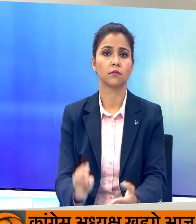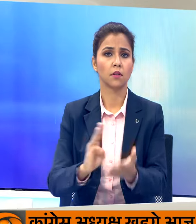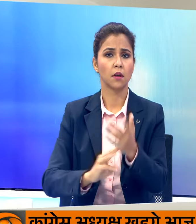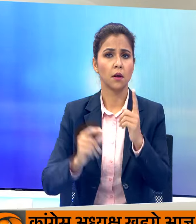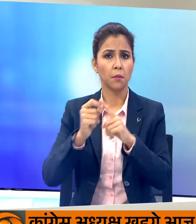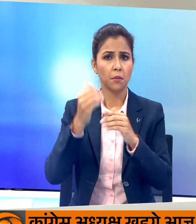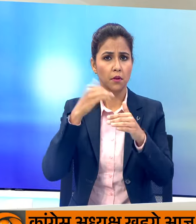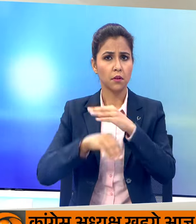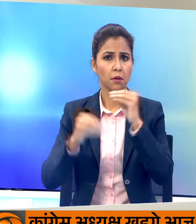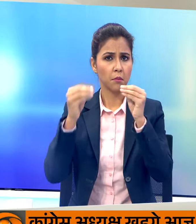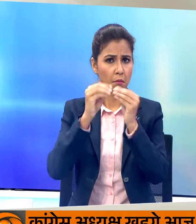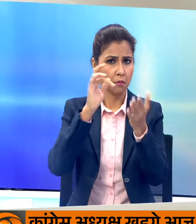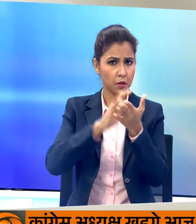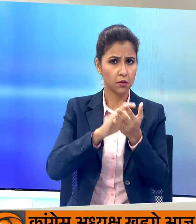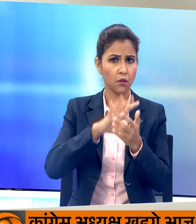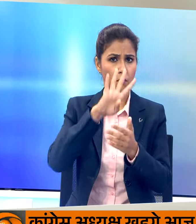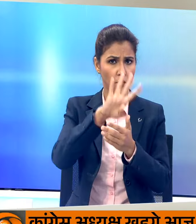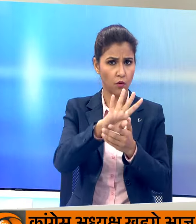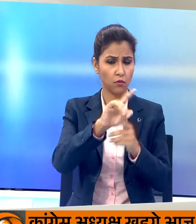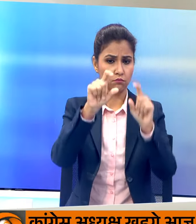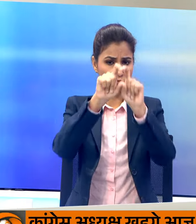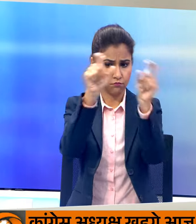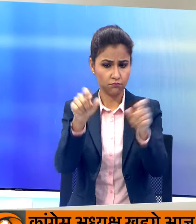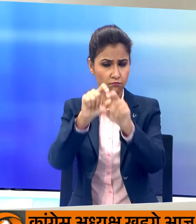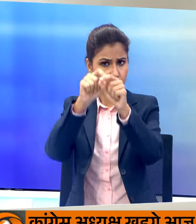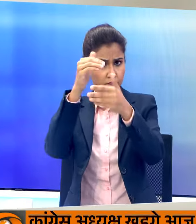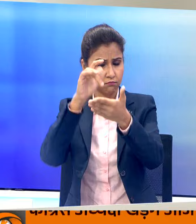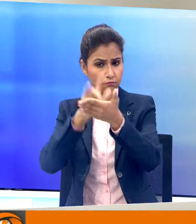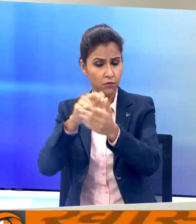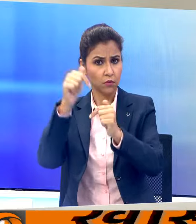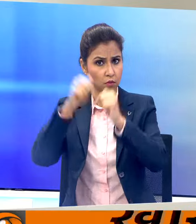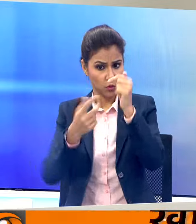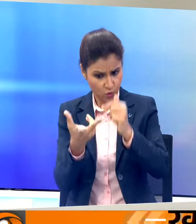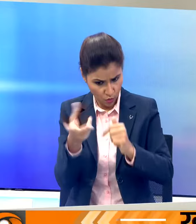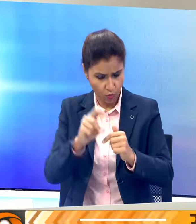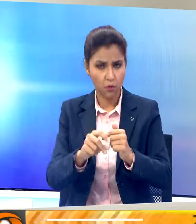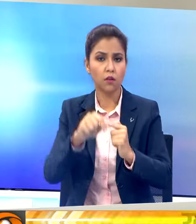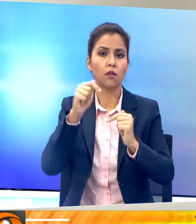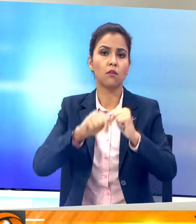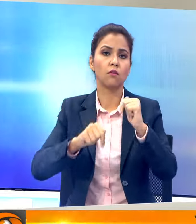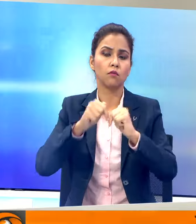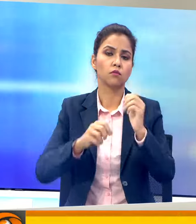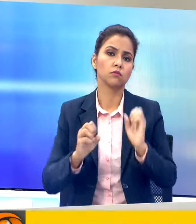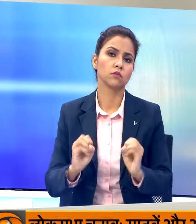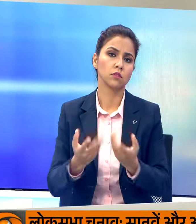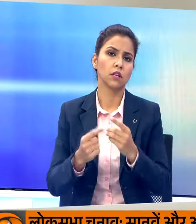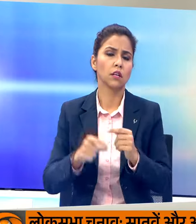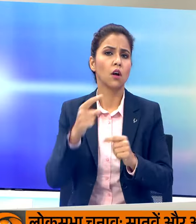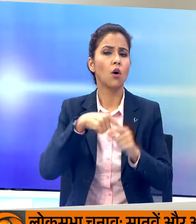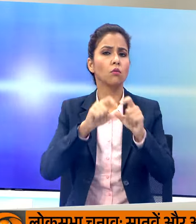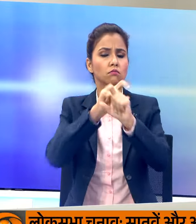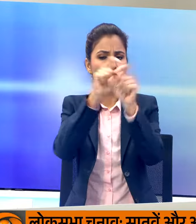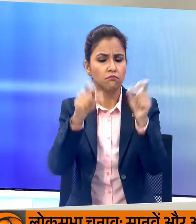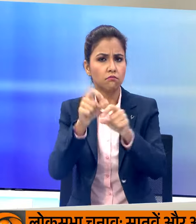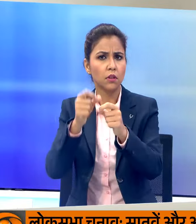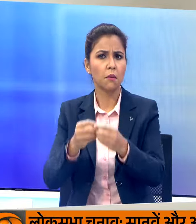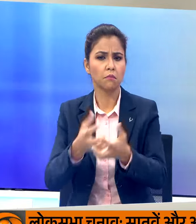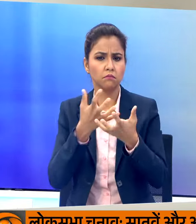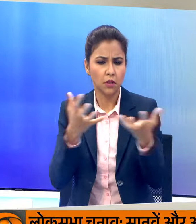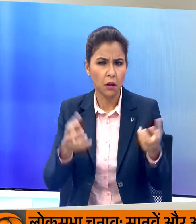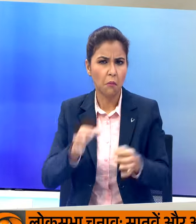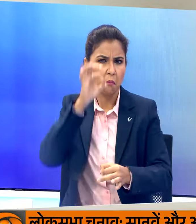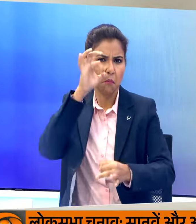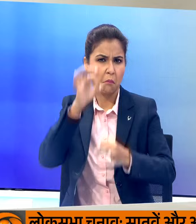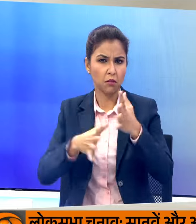मध्यप्रदेश के बैतूल में चार मतदान केंद्रों पर आज दोबारा वोट डाले जाएंगे इन मतदान केंद्रों की सामगरी बस में आग